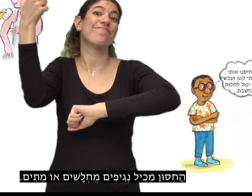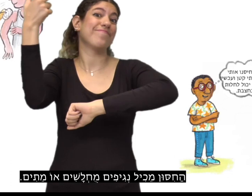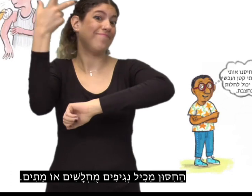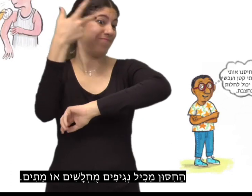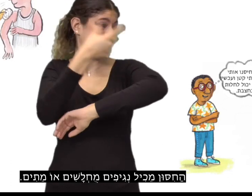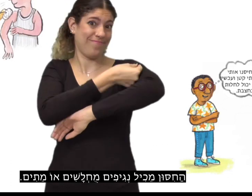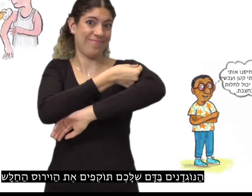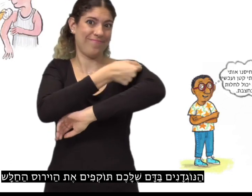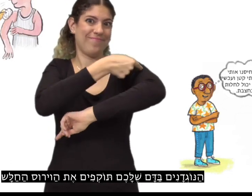או מתים.